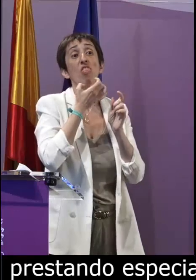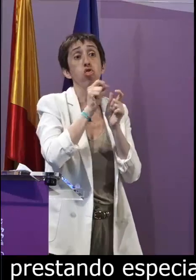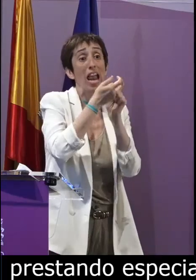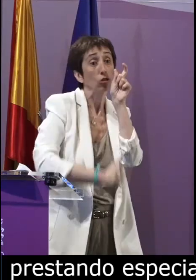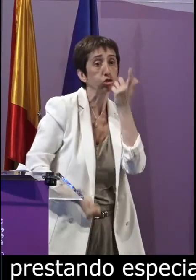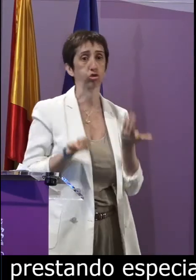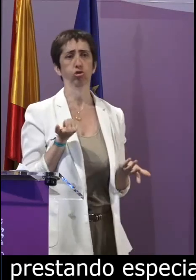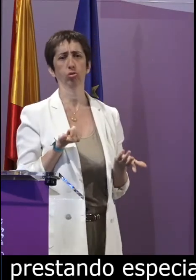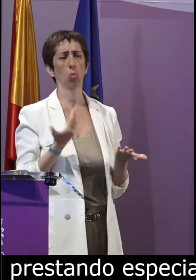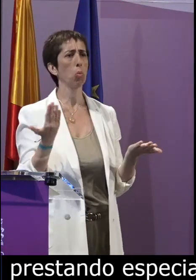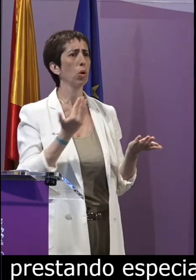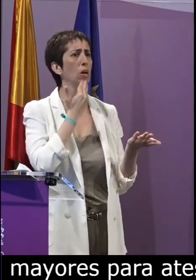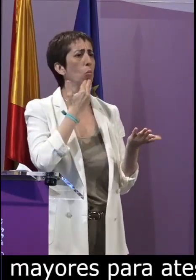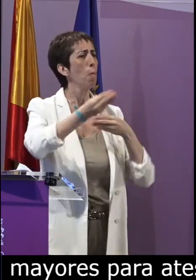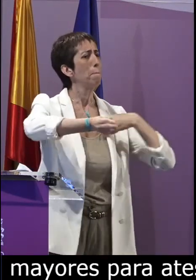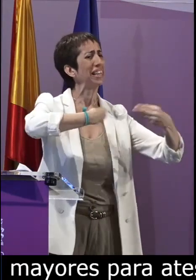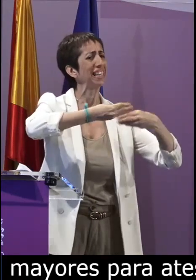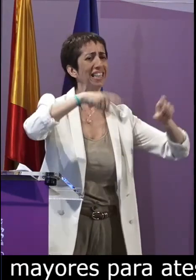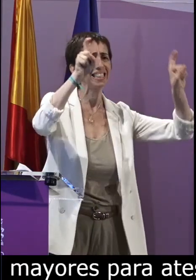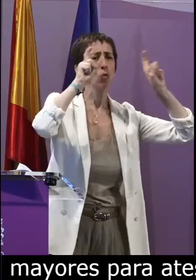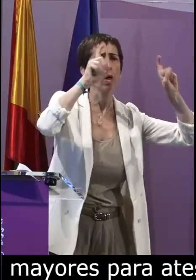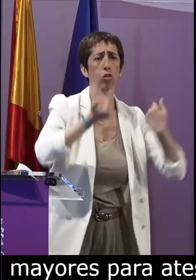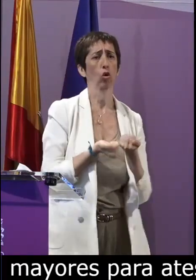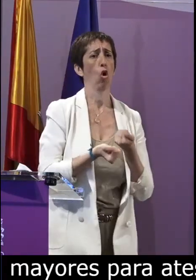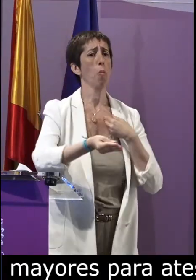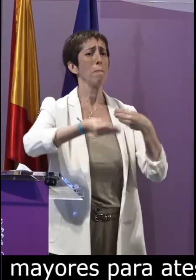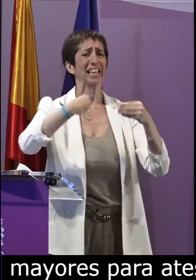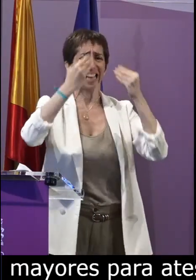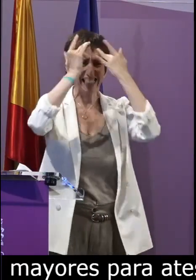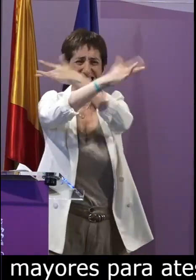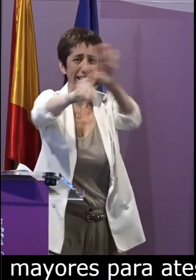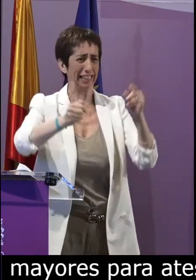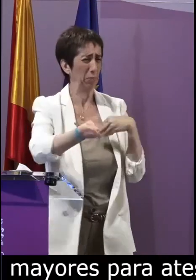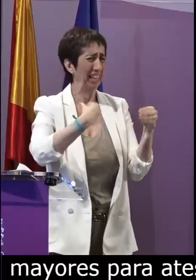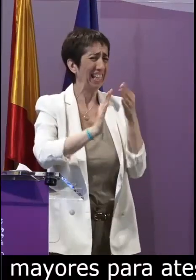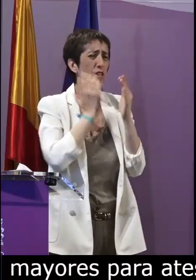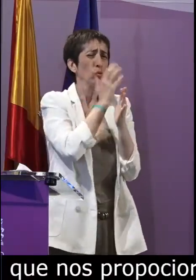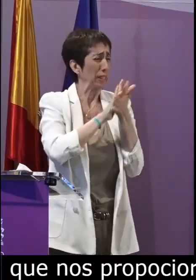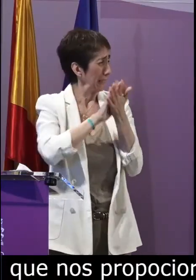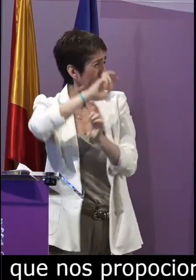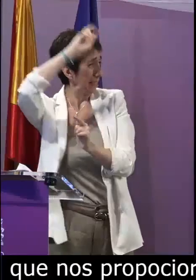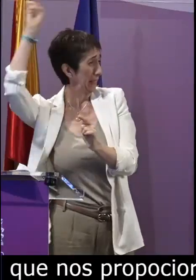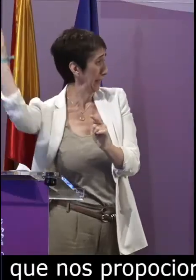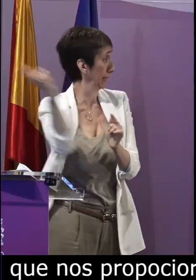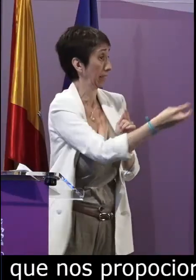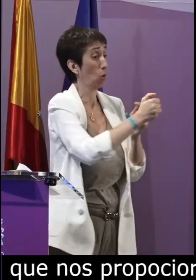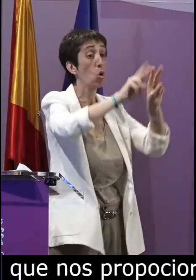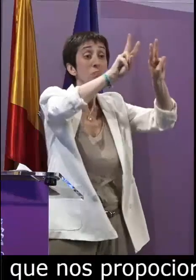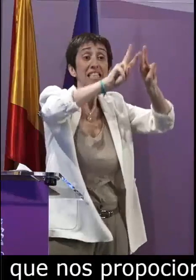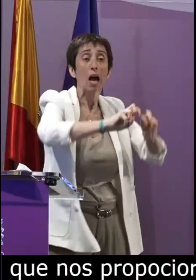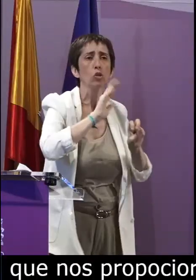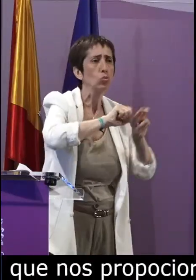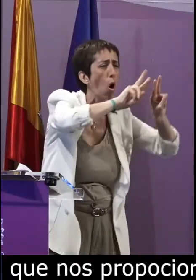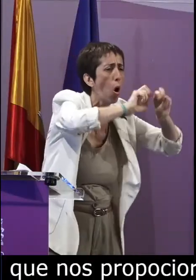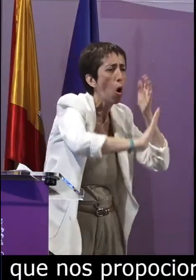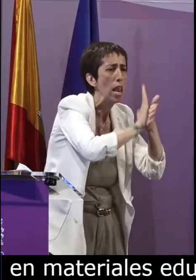proporcionan y también para utilizarlo en materiales educativos materiales de sensibilización de